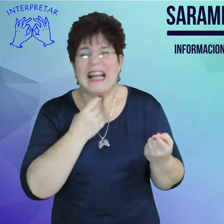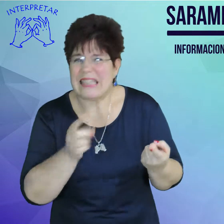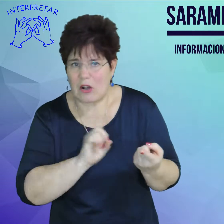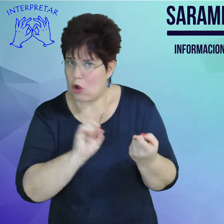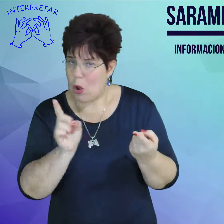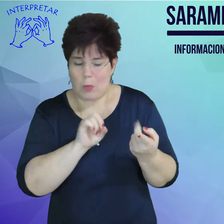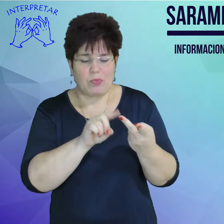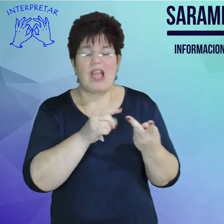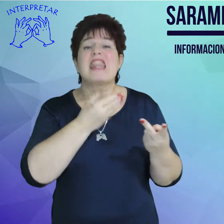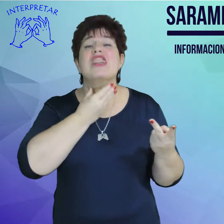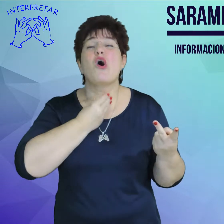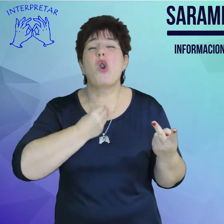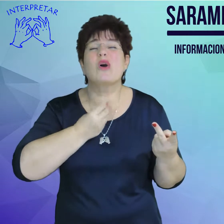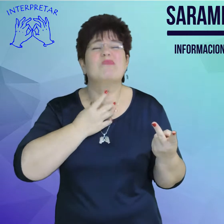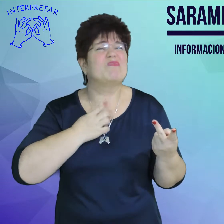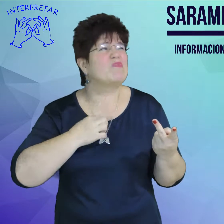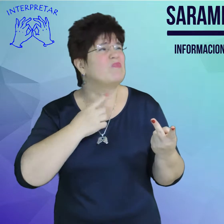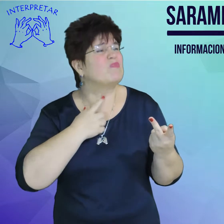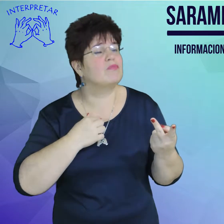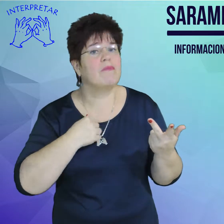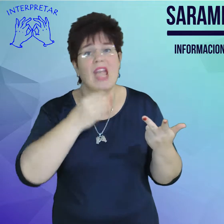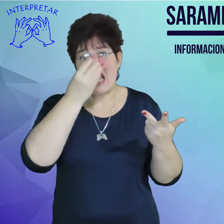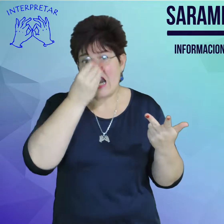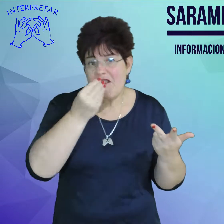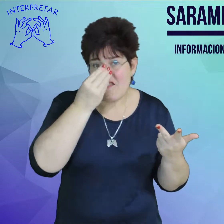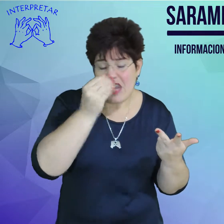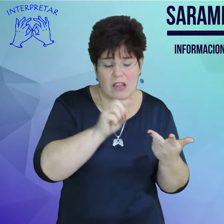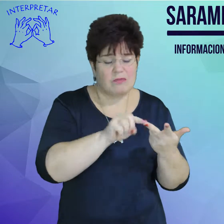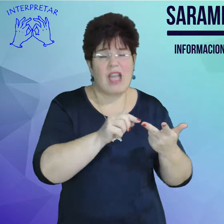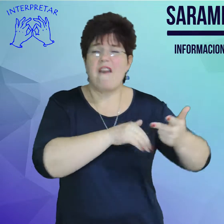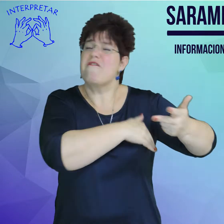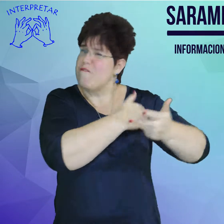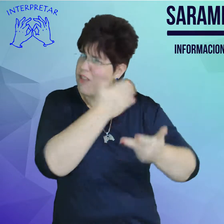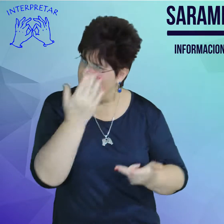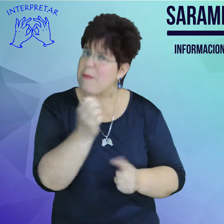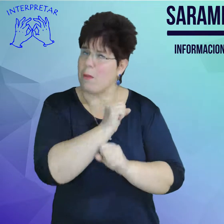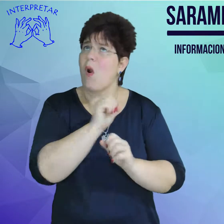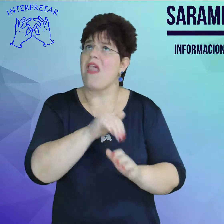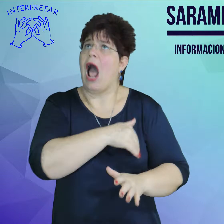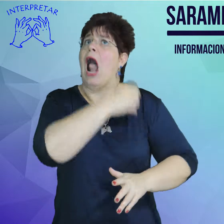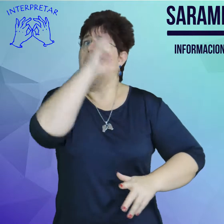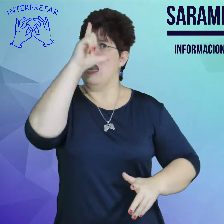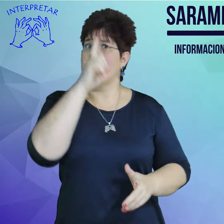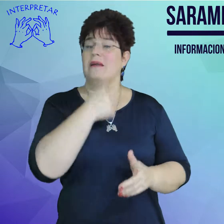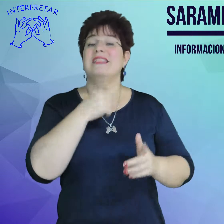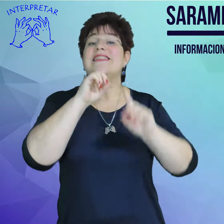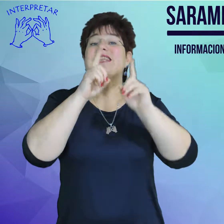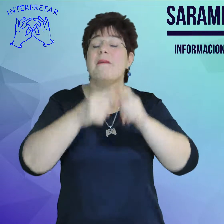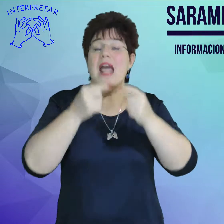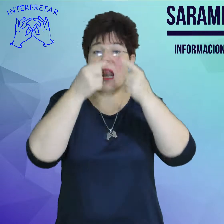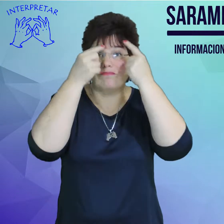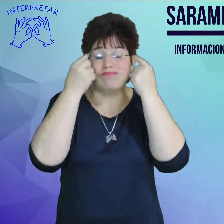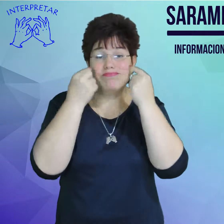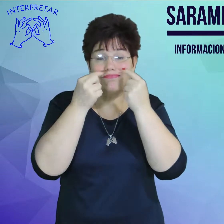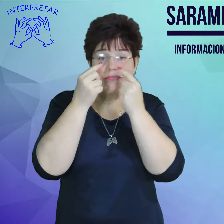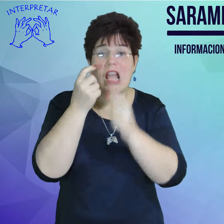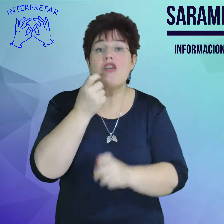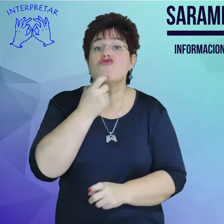síntomas de resfrío, fiebre puede ser alta, conjuntivitis que es la inflamación de la conjuntiva, una mucosa que recubre los ojos